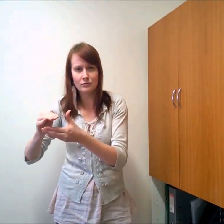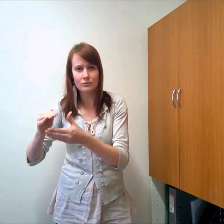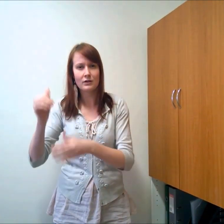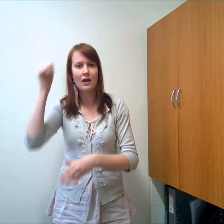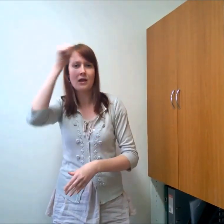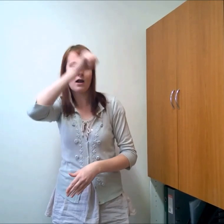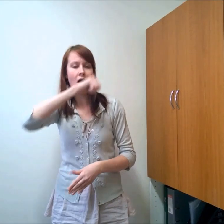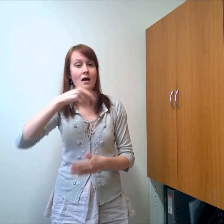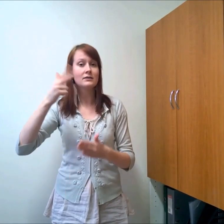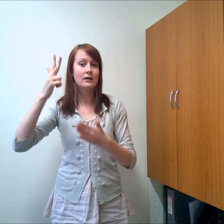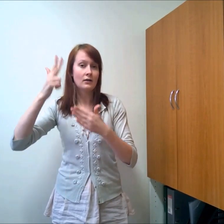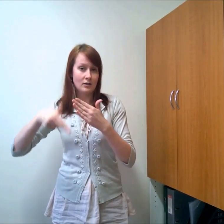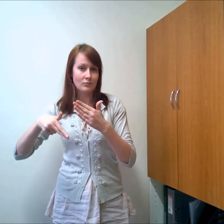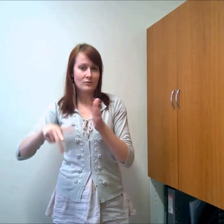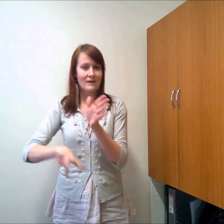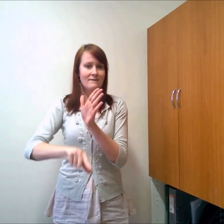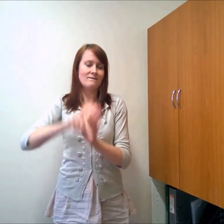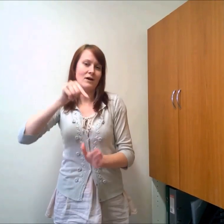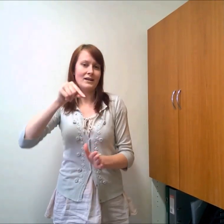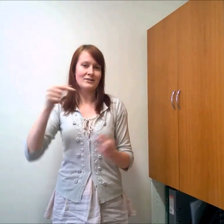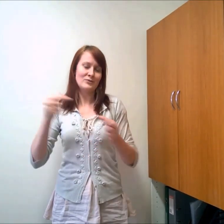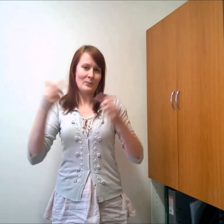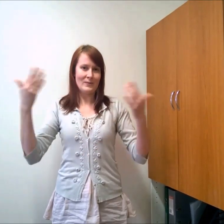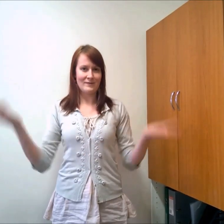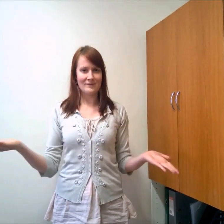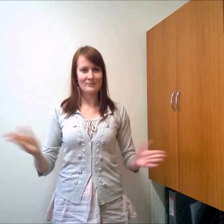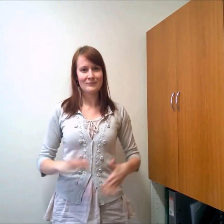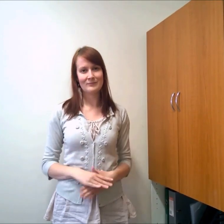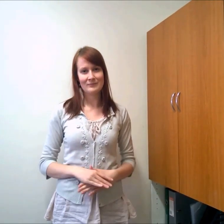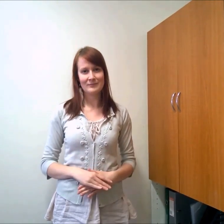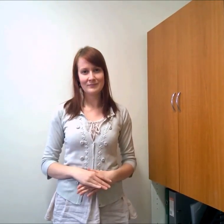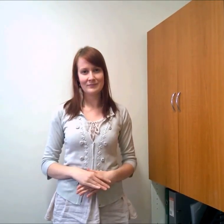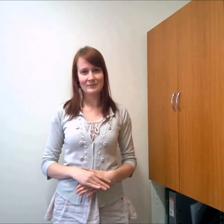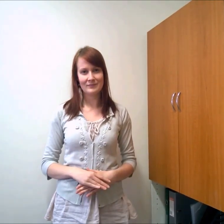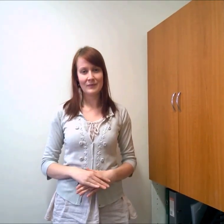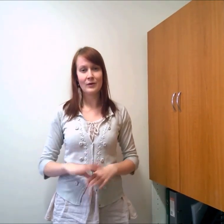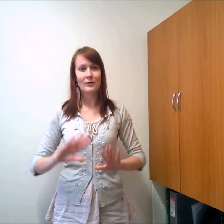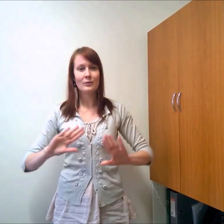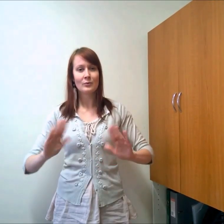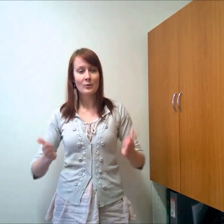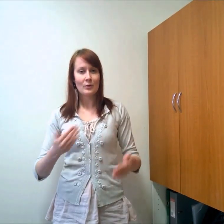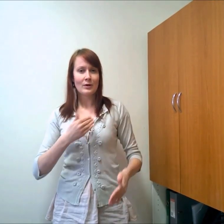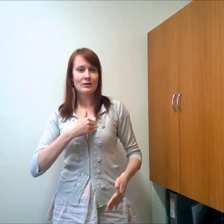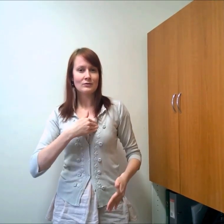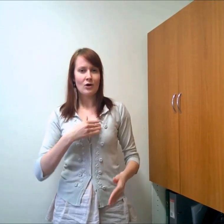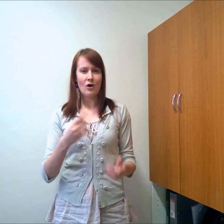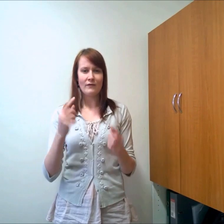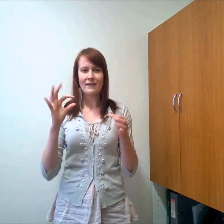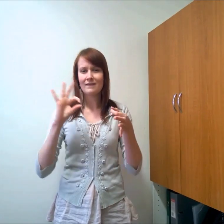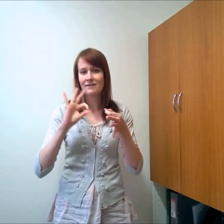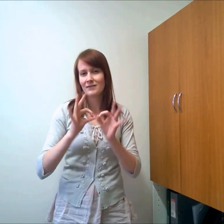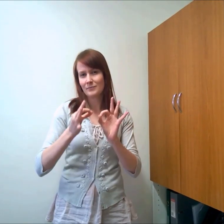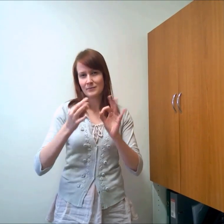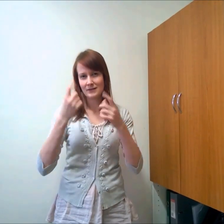Kui soovid täpsemad informatsiooni, siis leia seda internetis aadressil www.astangu.ee